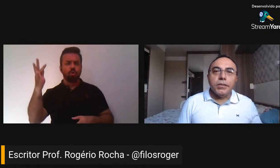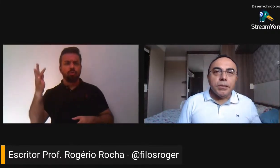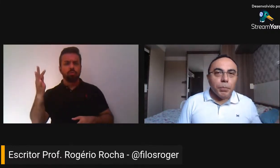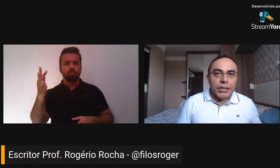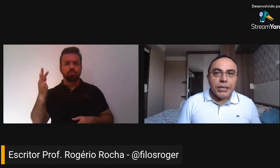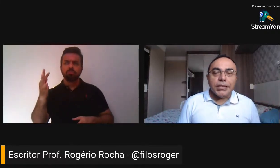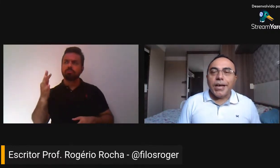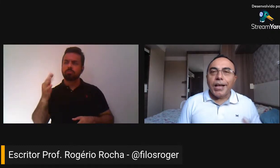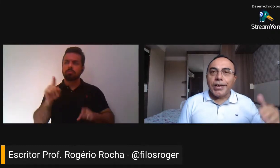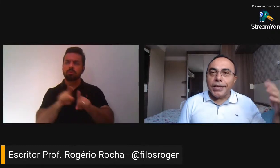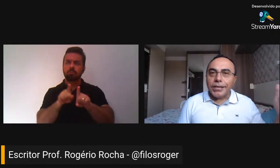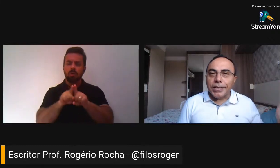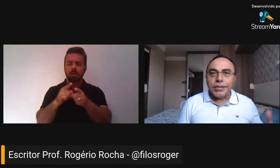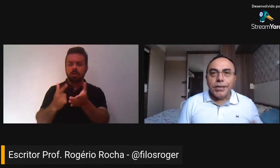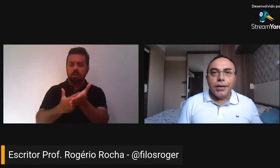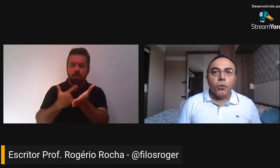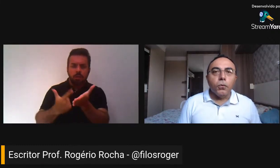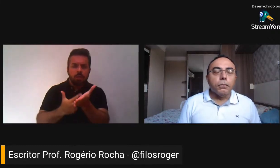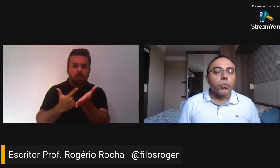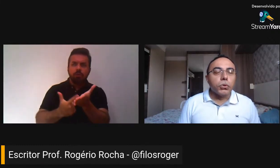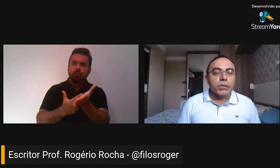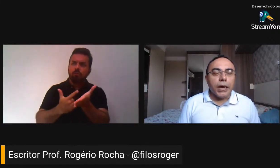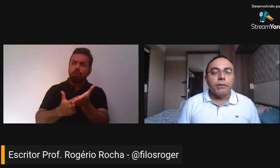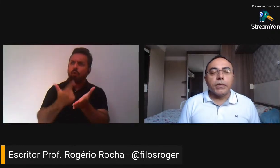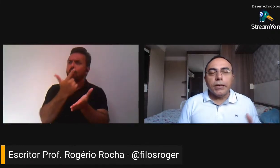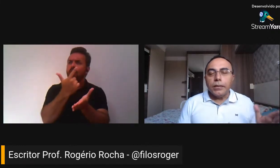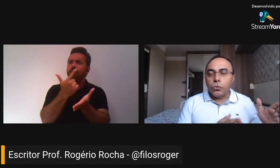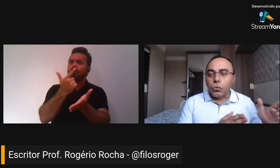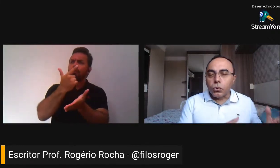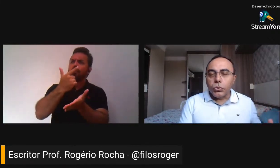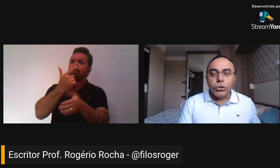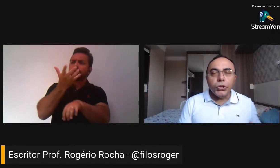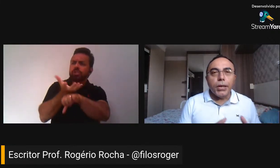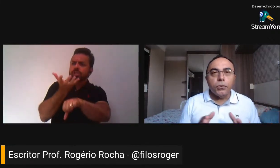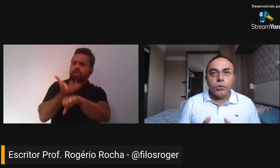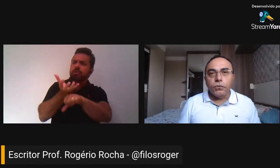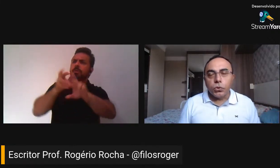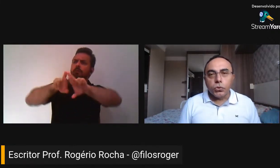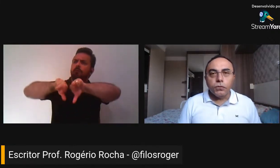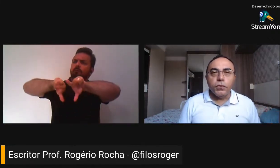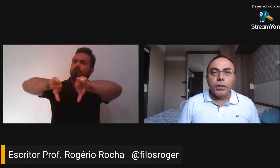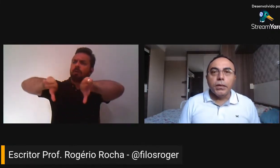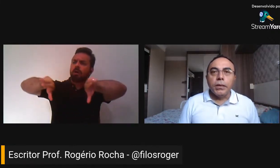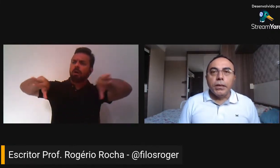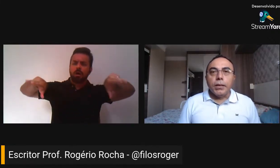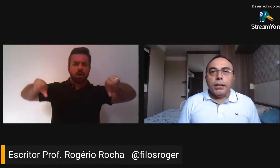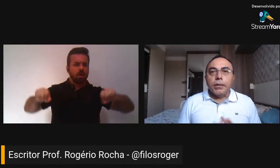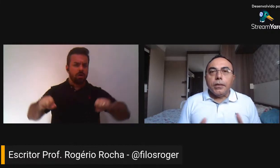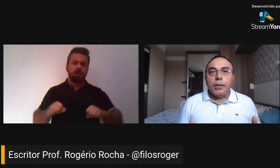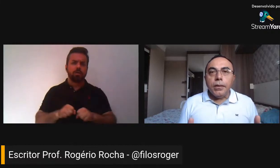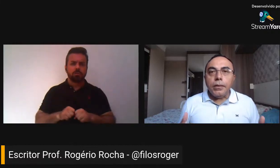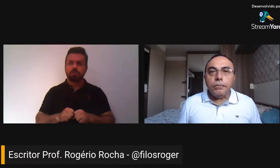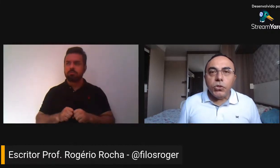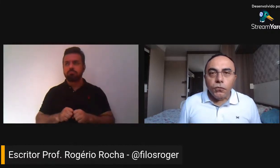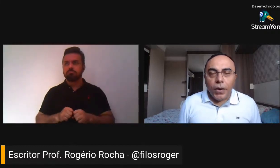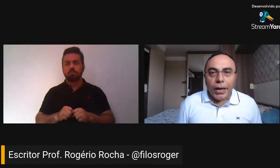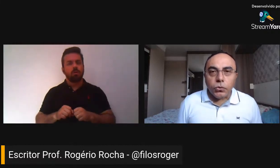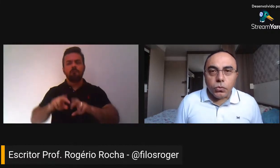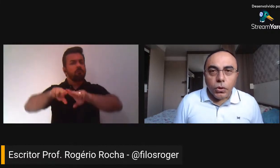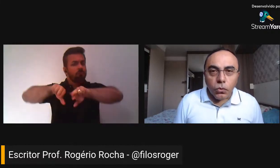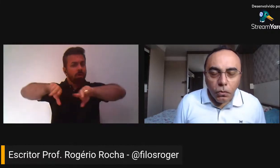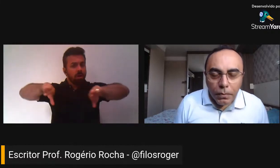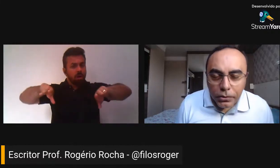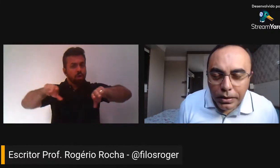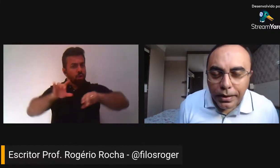outras disciplinas, além das que eu cursava, do curso de Direito e de Filosofia, e, de